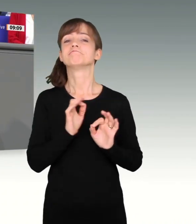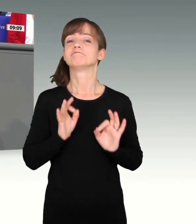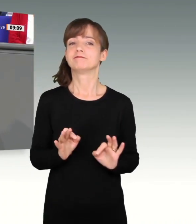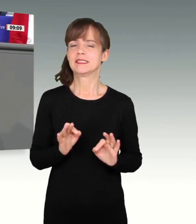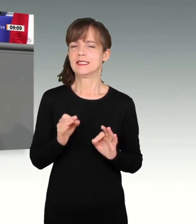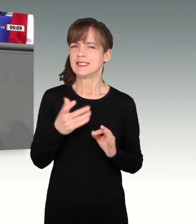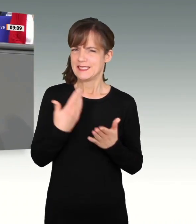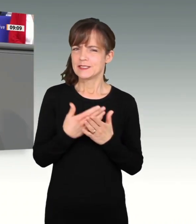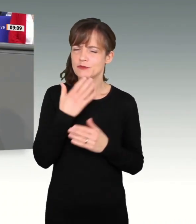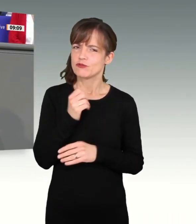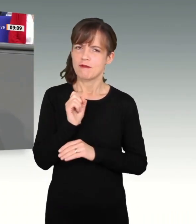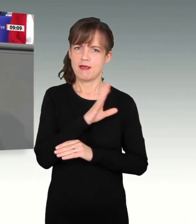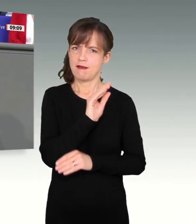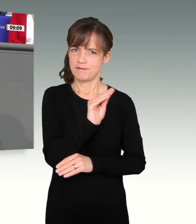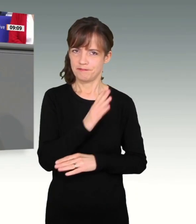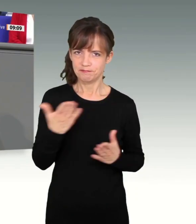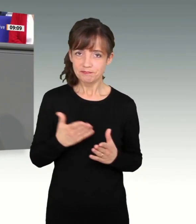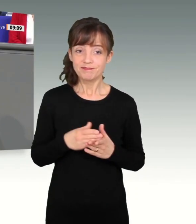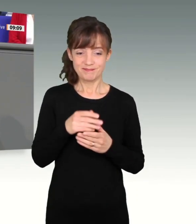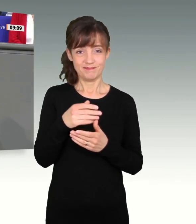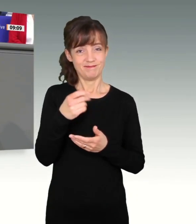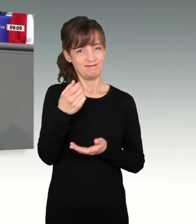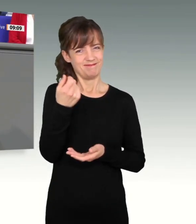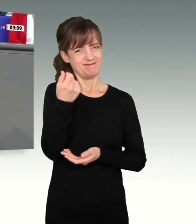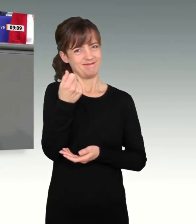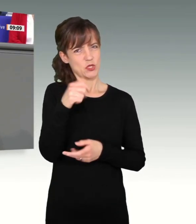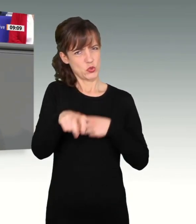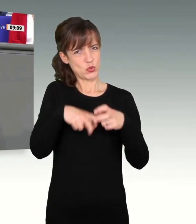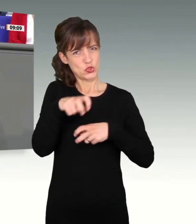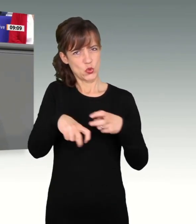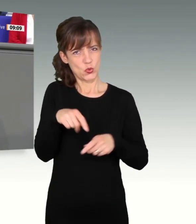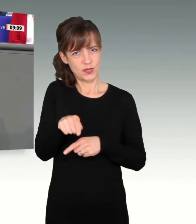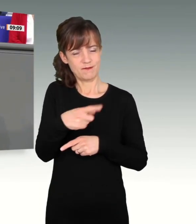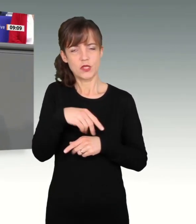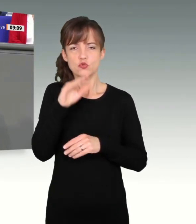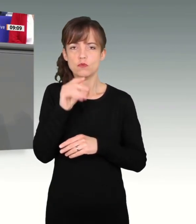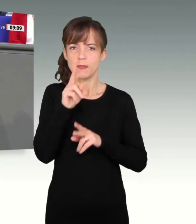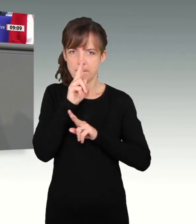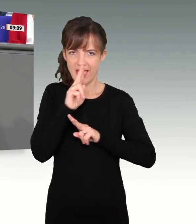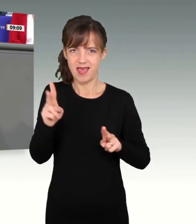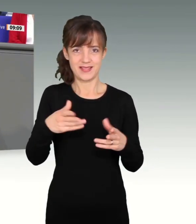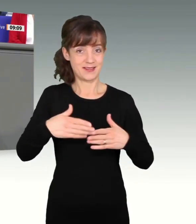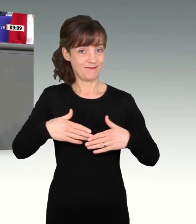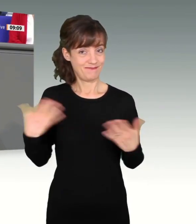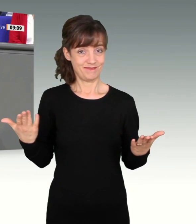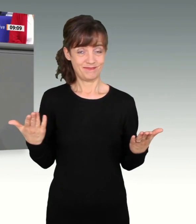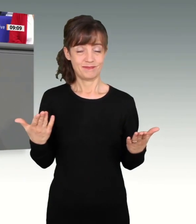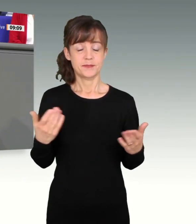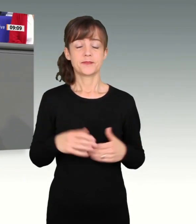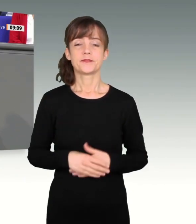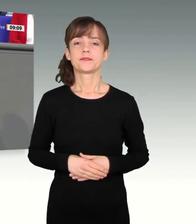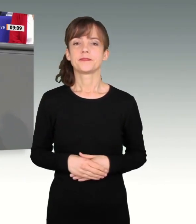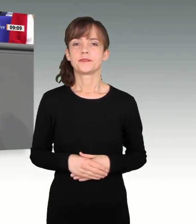Bei der Nutzung der Mittel werden wir zukünftig darauf achten, dass der Bezug